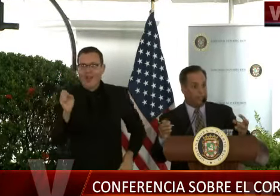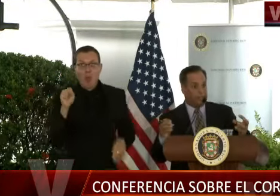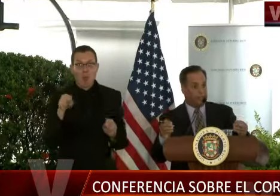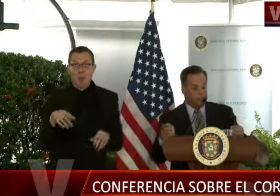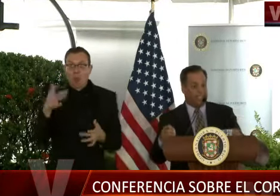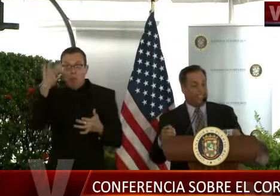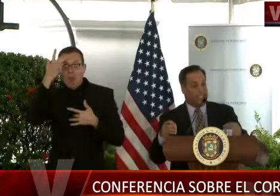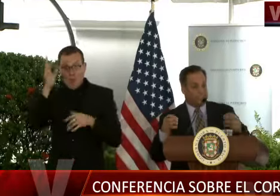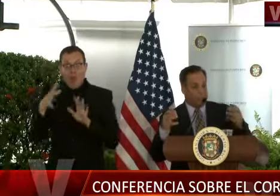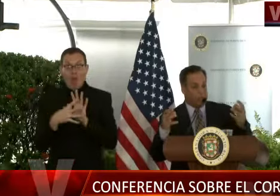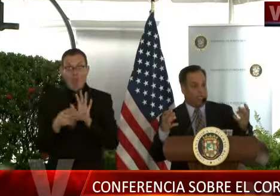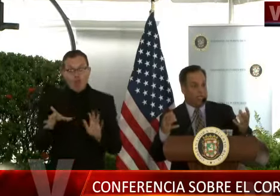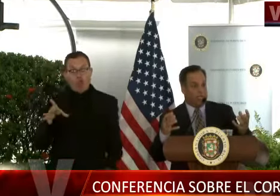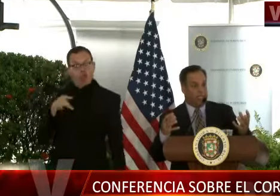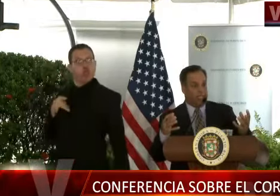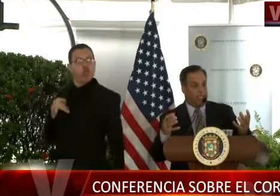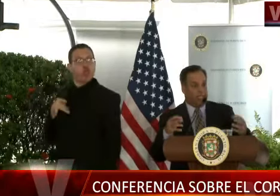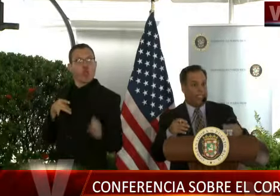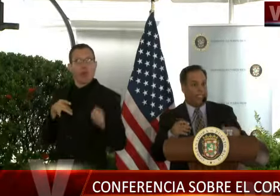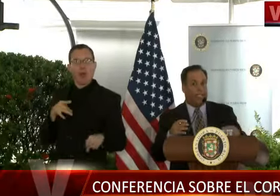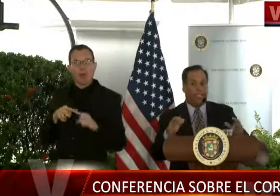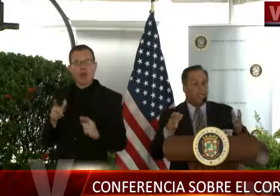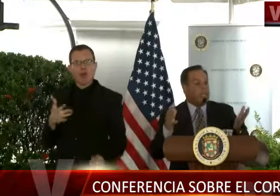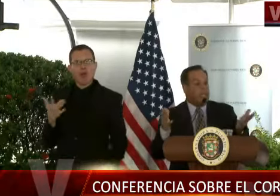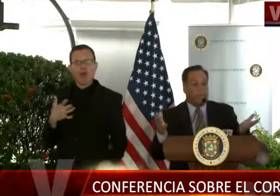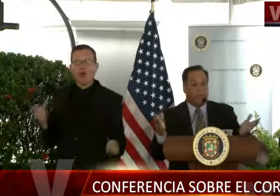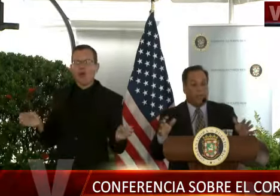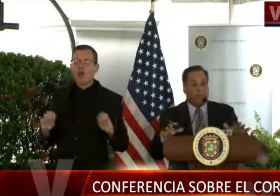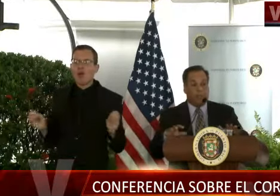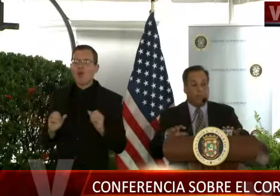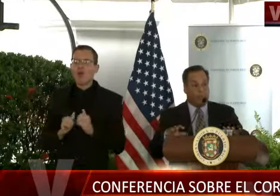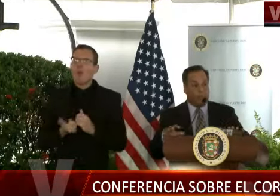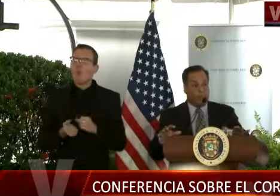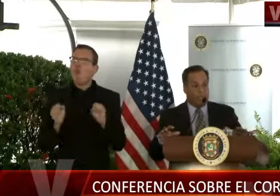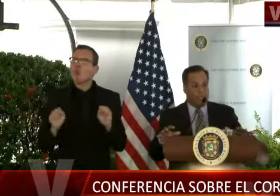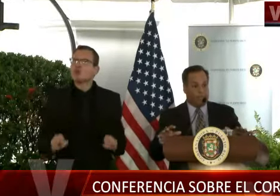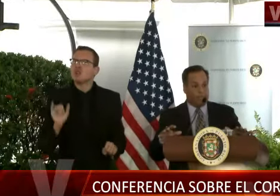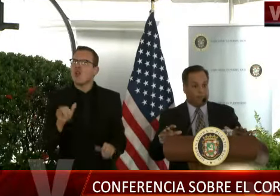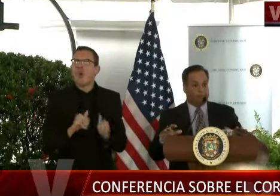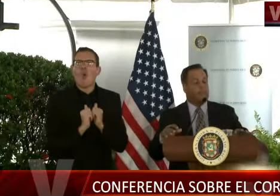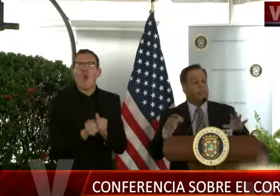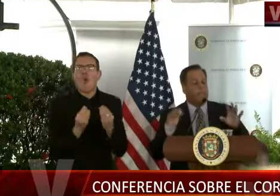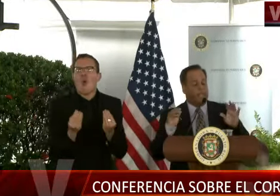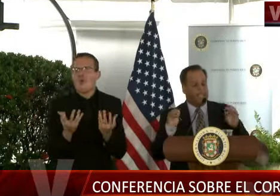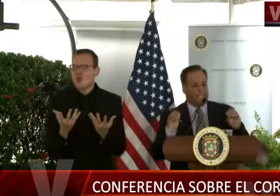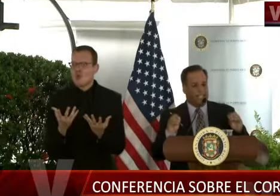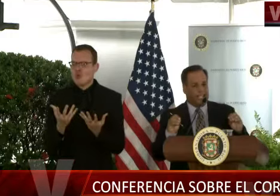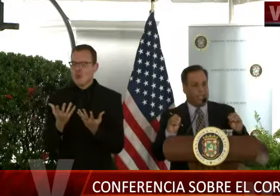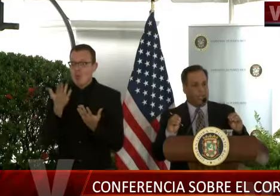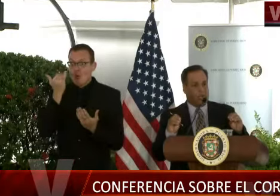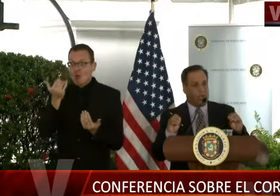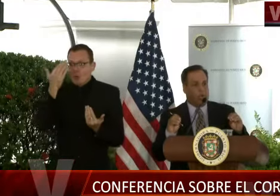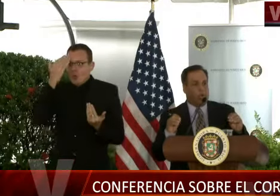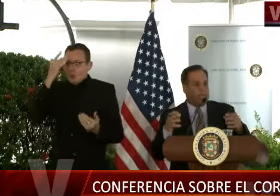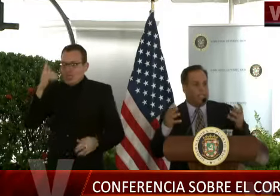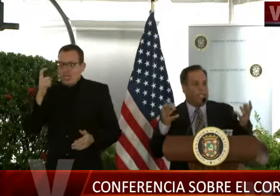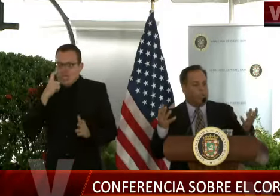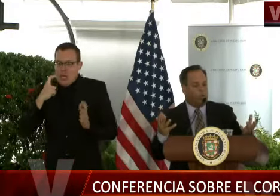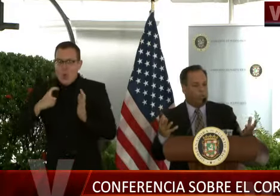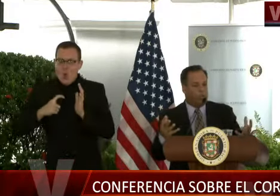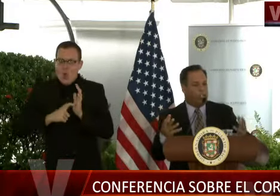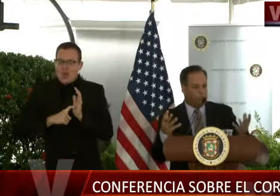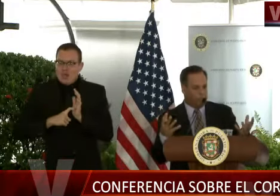esas si están siendo afectadas y hay una percepción muy pobre acerca de cómo